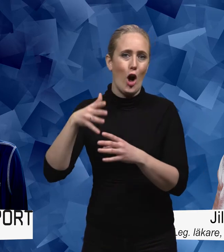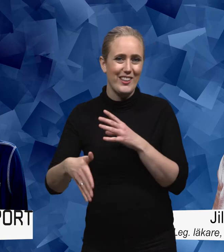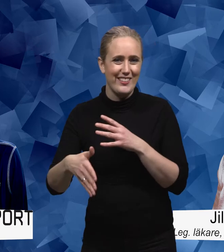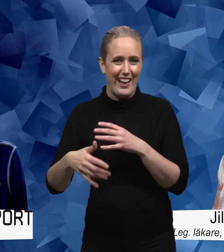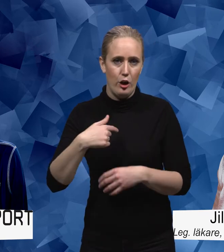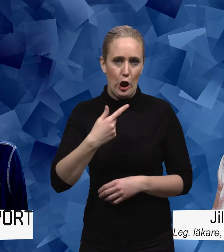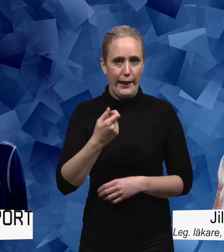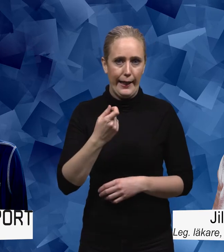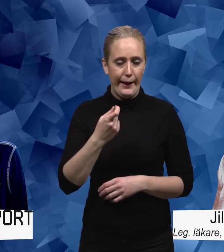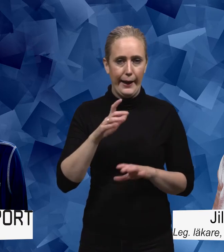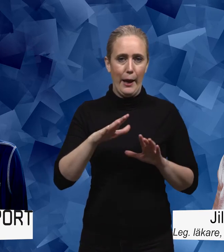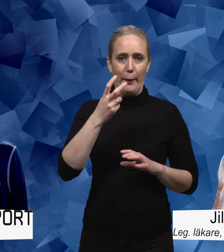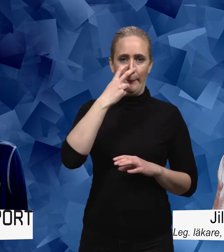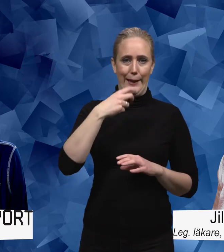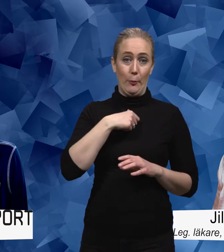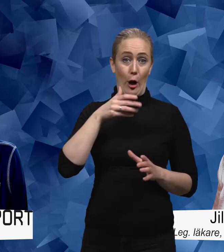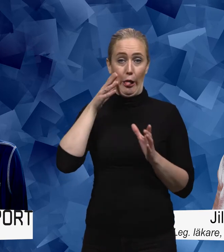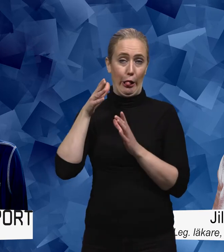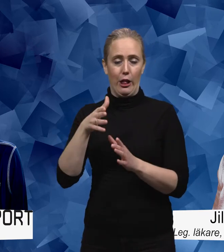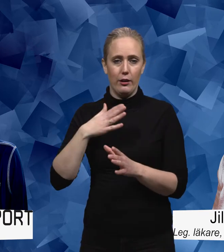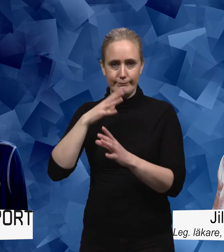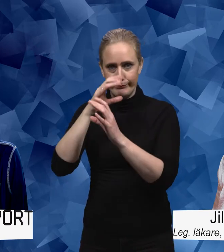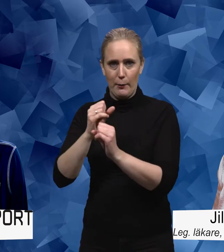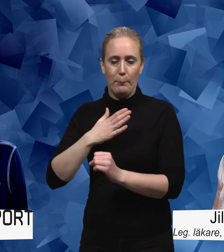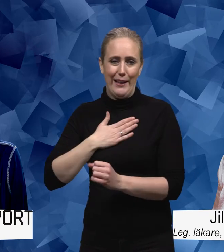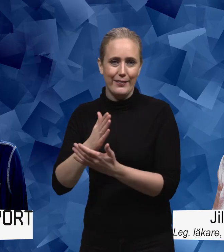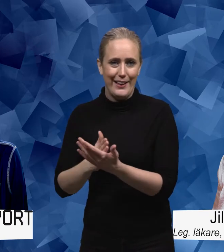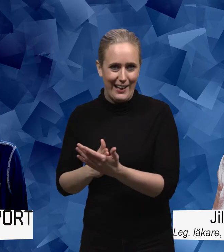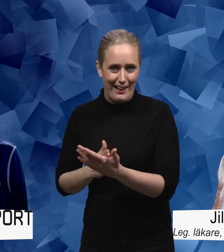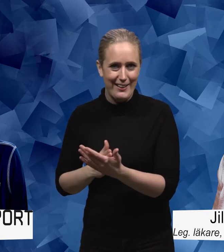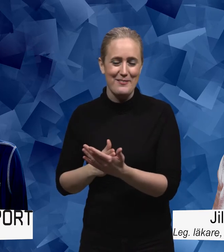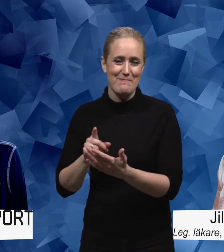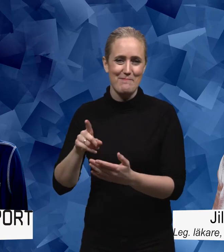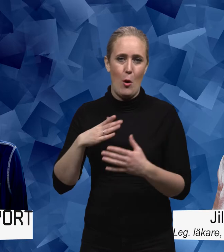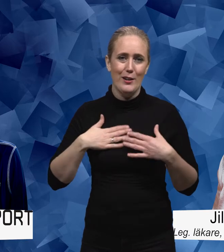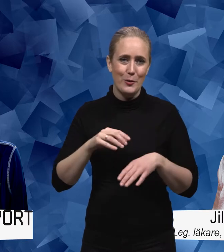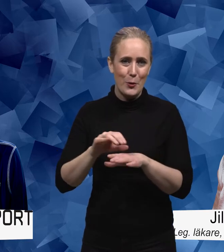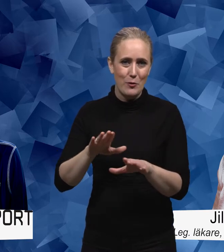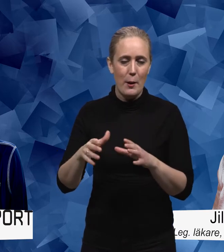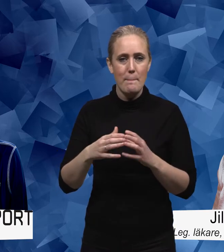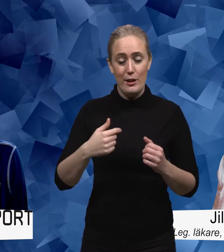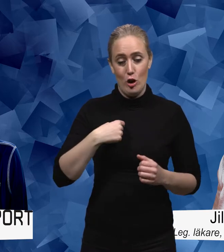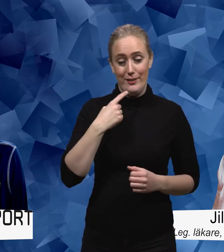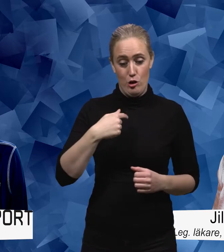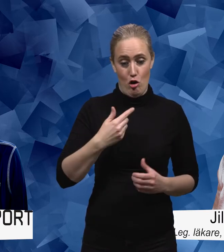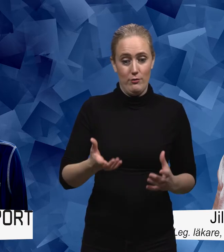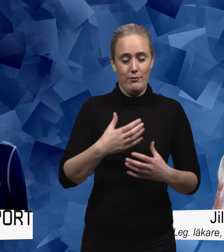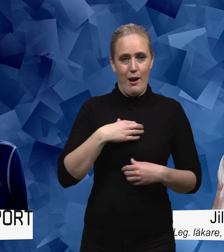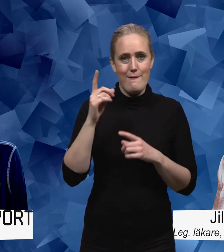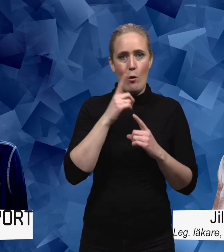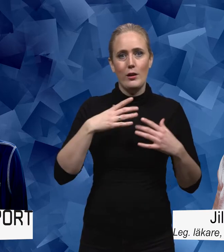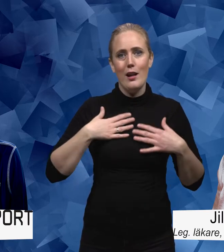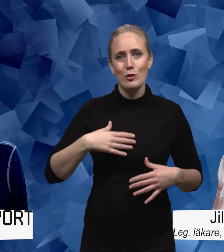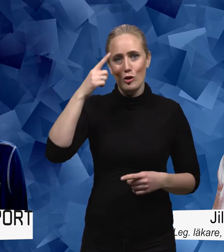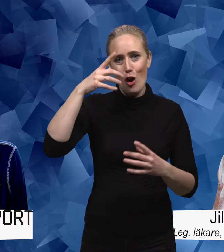Nu blev jag lite hemmablind och pratade om just min del utav hälso och sjukvården. Men eftersom jag kallar mig för folkhälsopsykiatrik så vore det